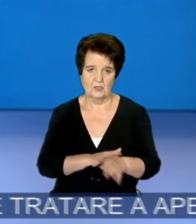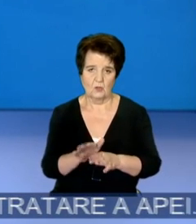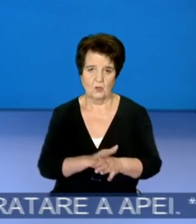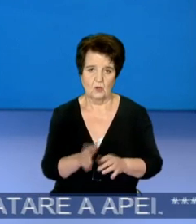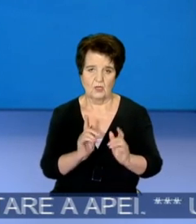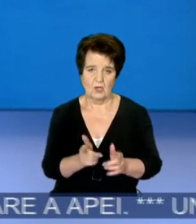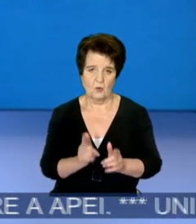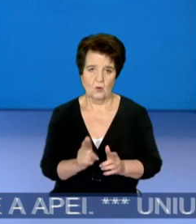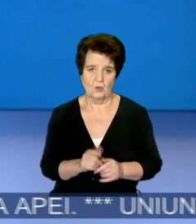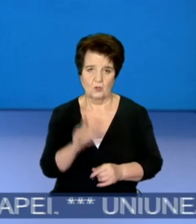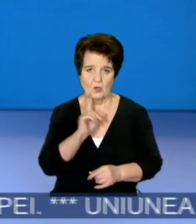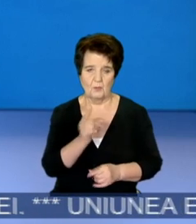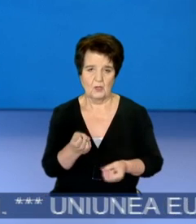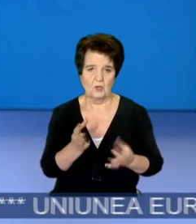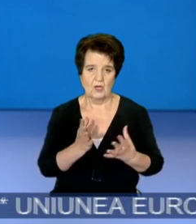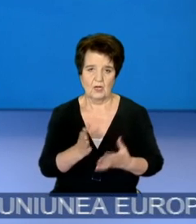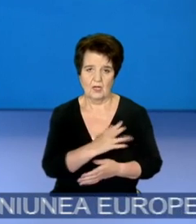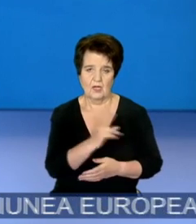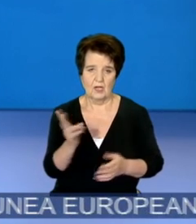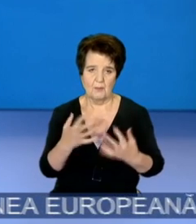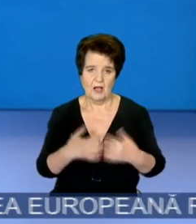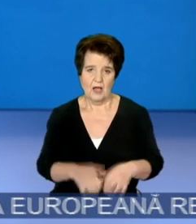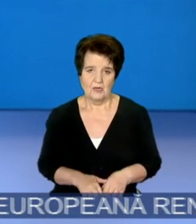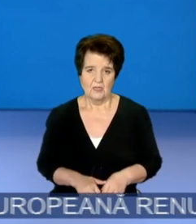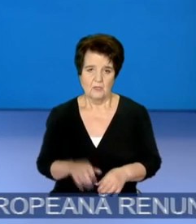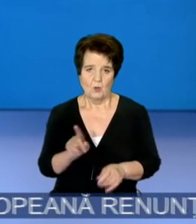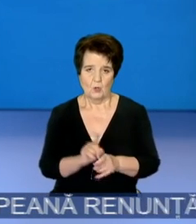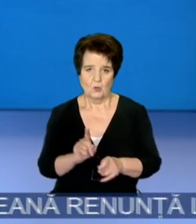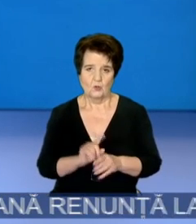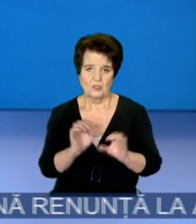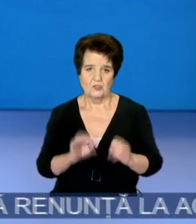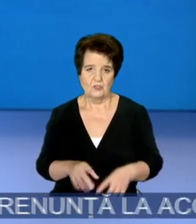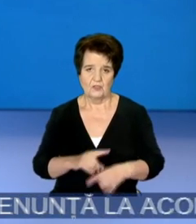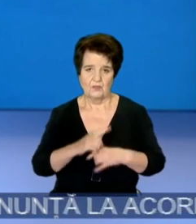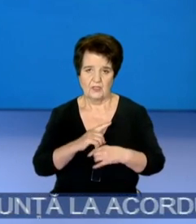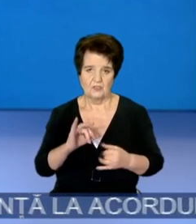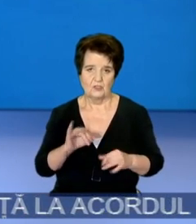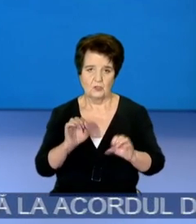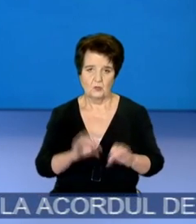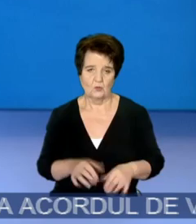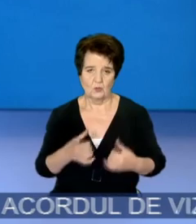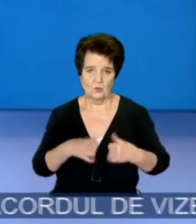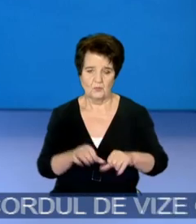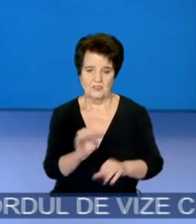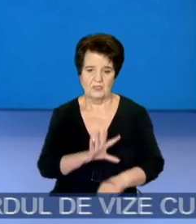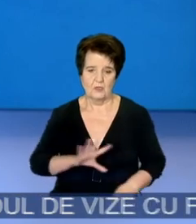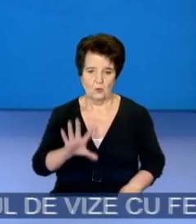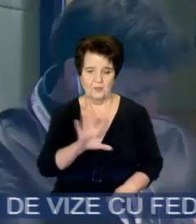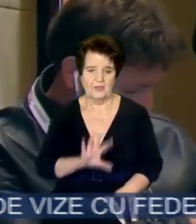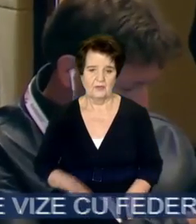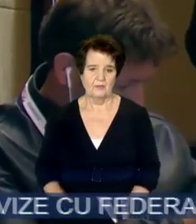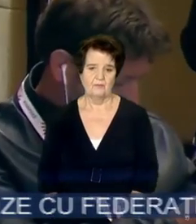acordului deocamdată. Nu e clar care va fi mecanismul. Urmează totuși decizia finală și soluția Comisiei Europene.